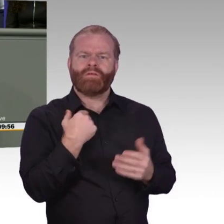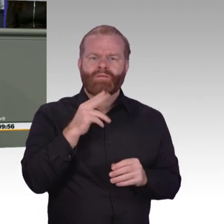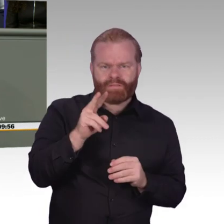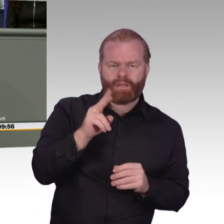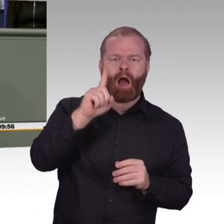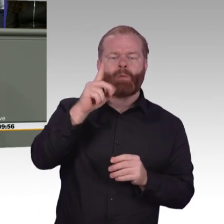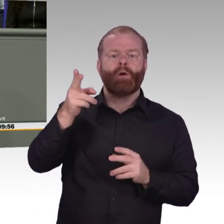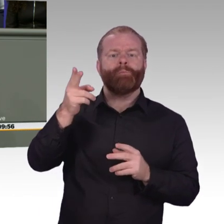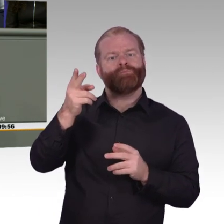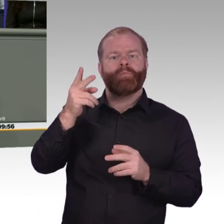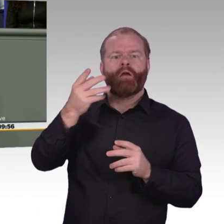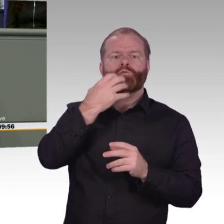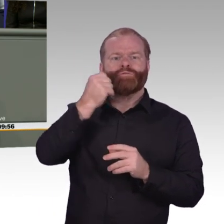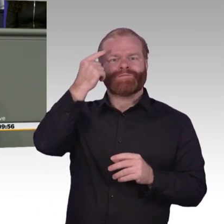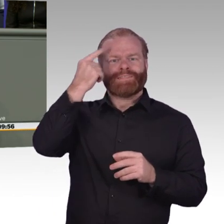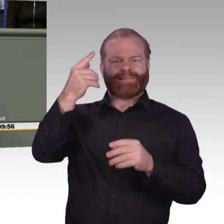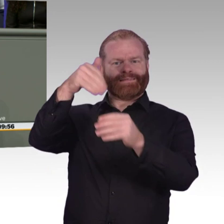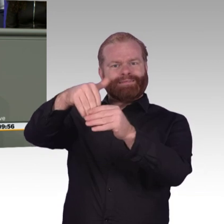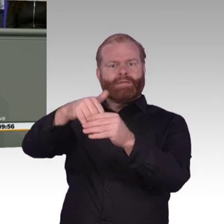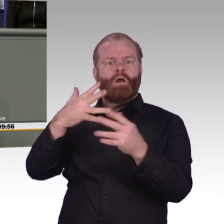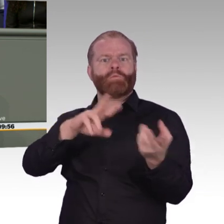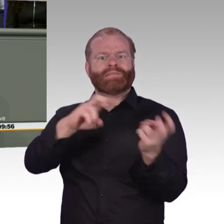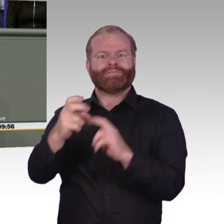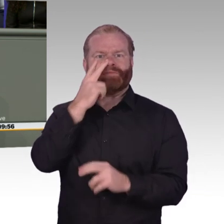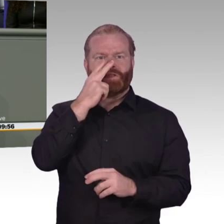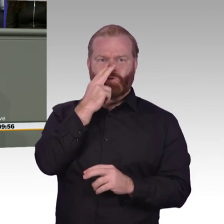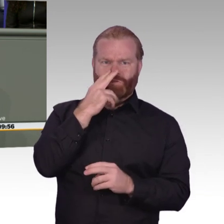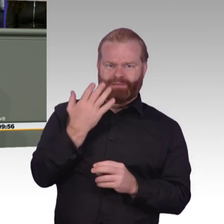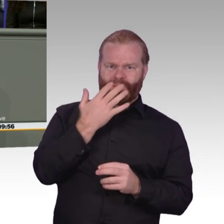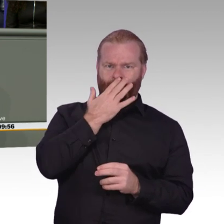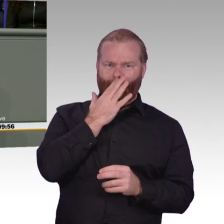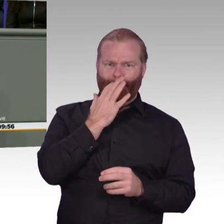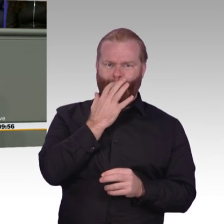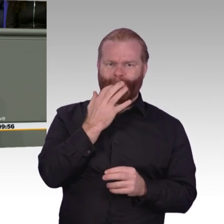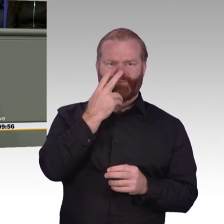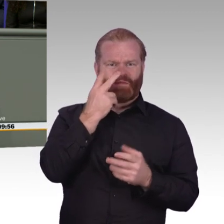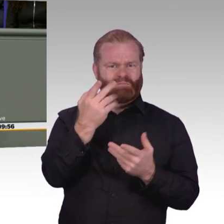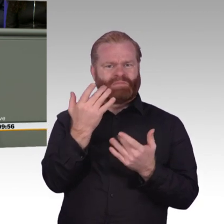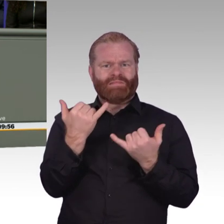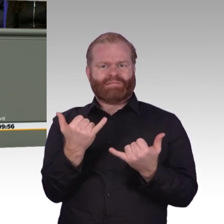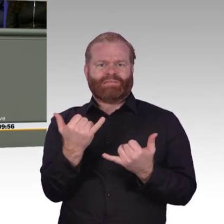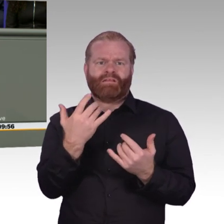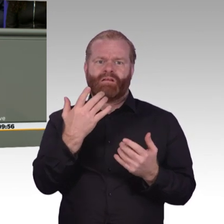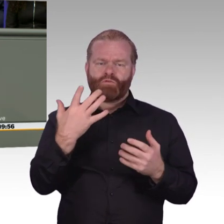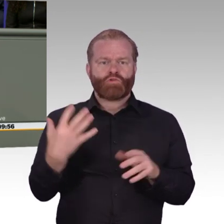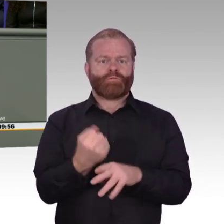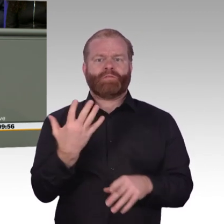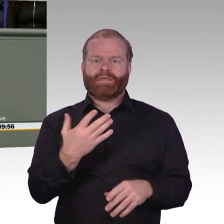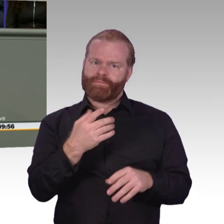bereits aufgelegt. Und Sie hätten erkennen müssen. Und das muss man wirklich Ihnen anklagen. Sie hätten erkennen müssen, dass die letzten vier Jahre